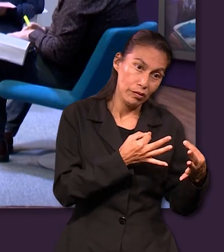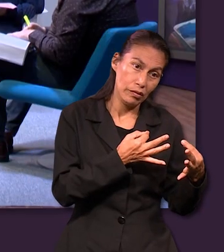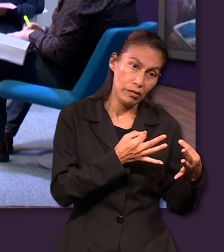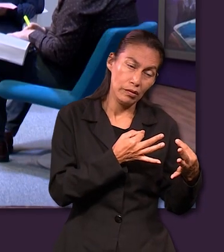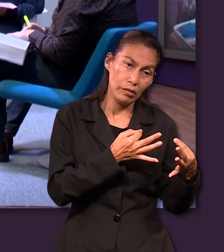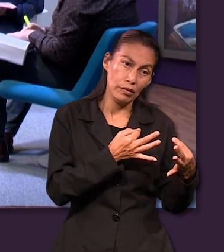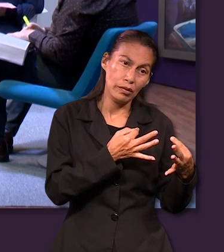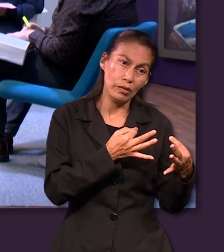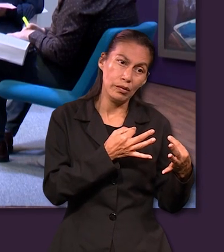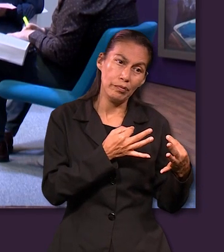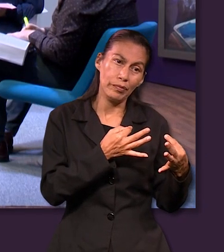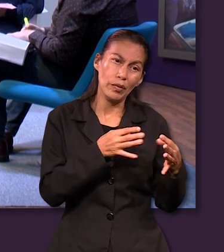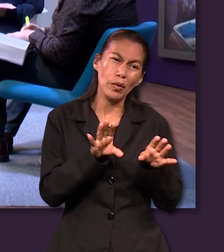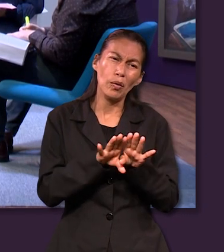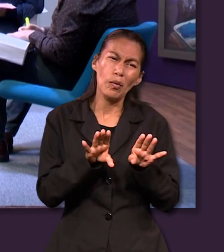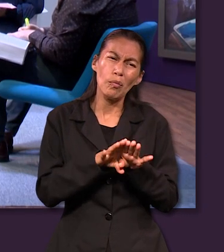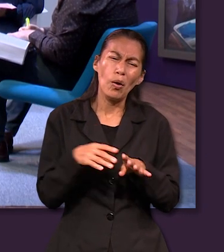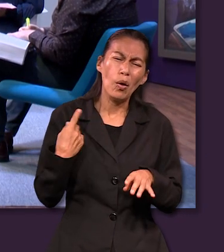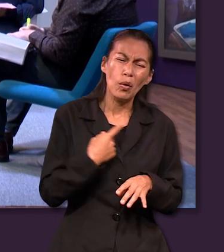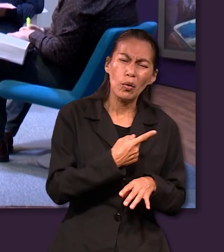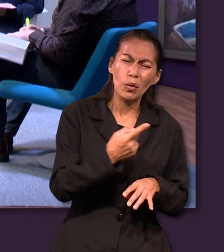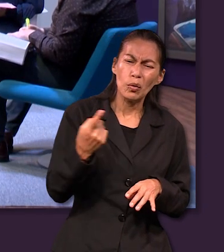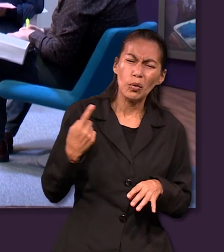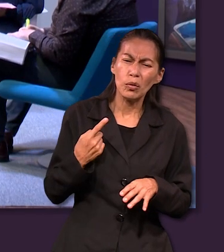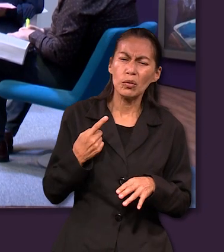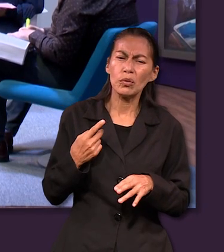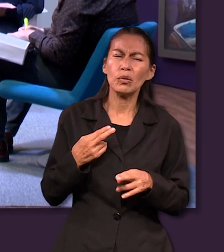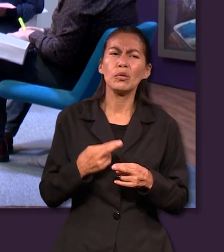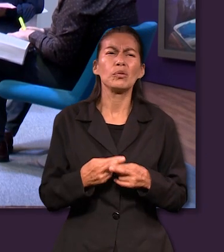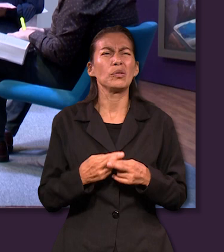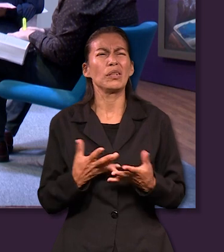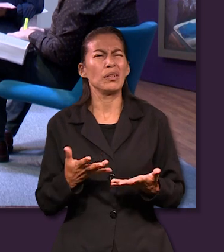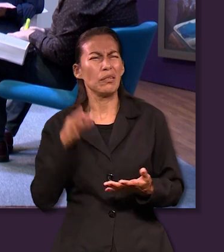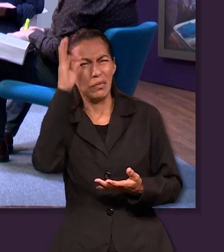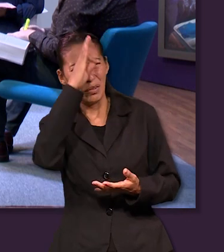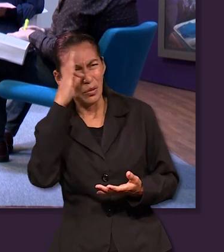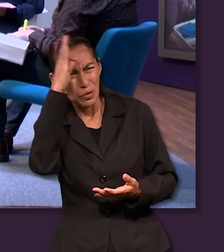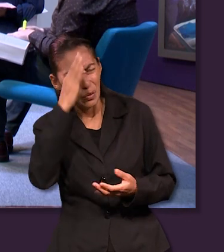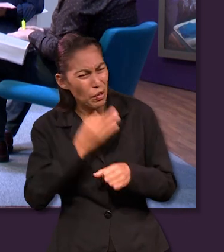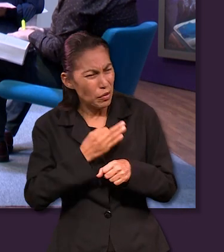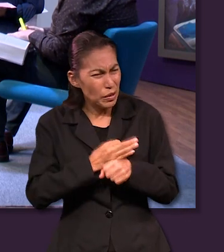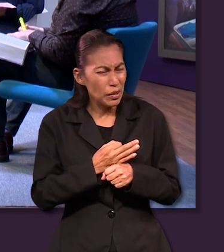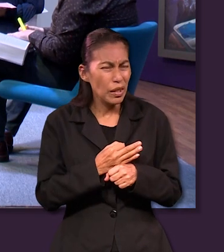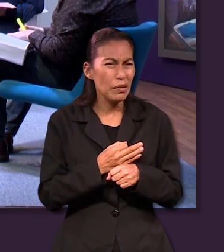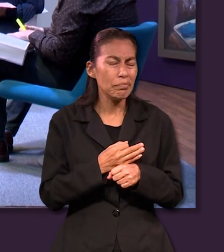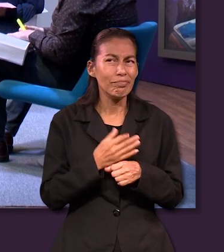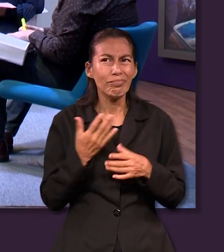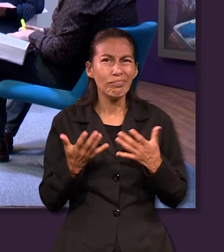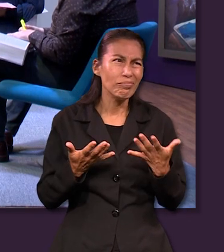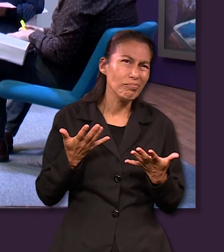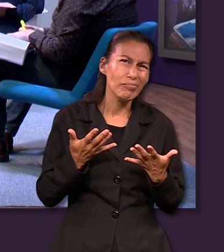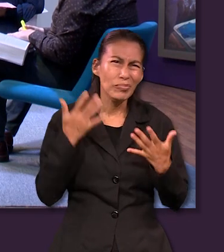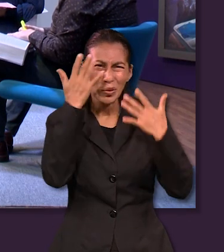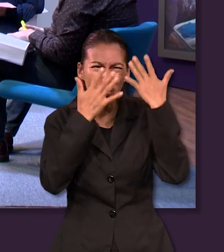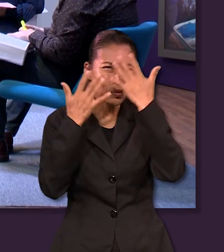las grandes tentaciones de ahora tiene que ver con los temas de la autosuficiencia ¿no? las filosofías de ahora nos